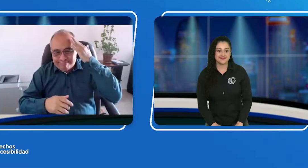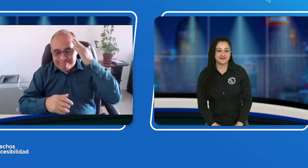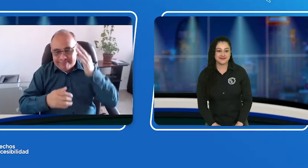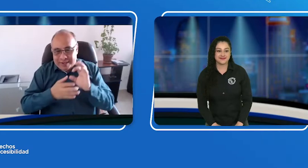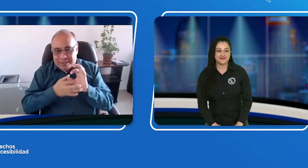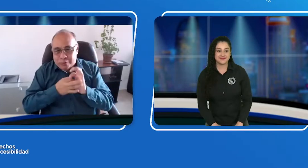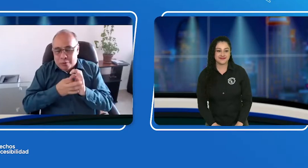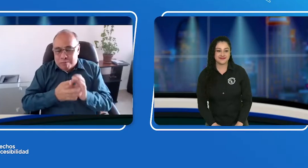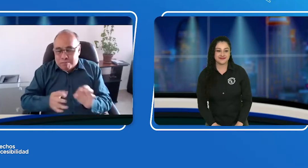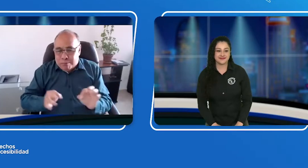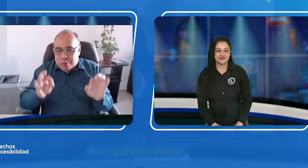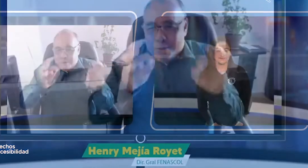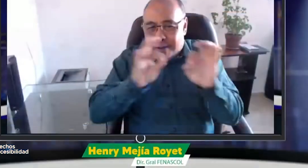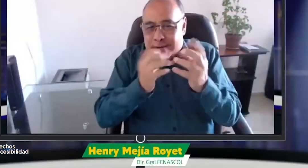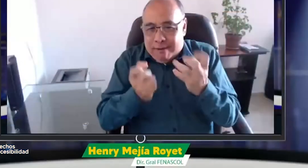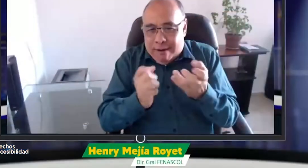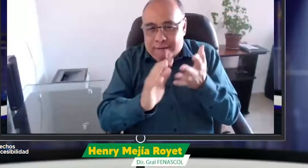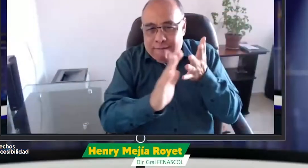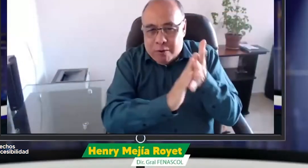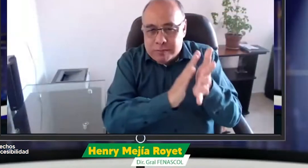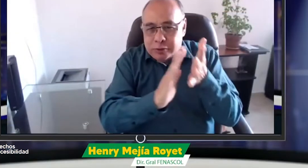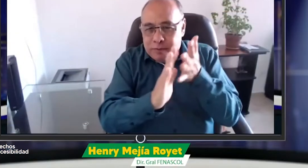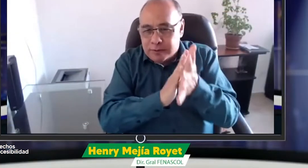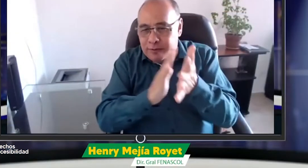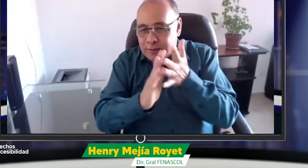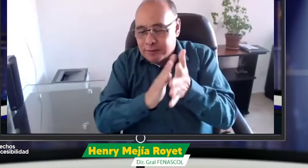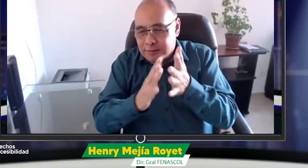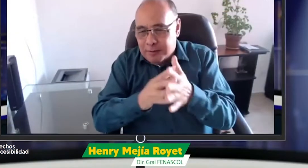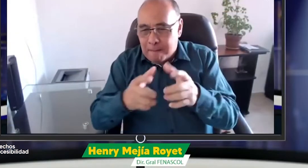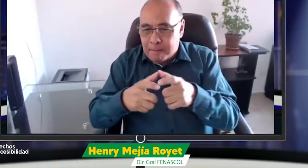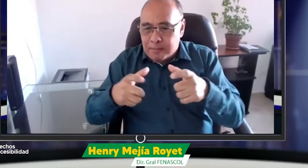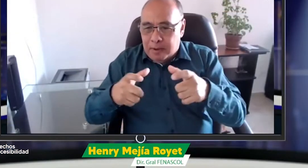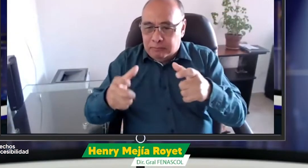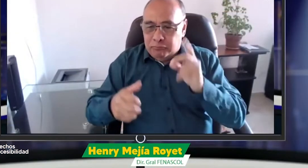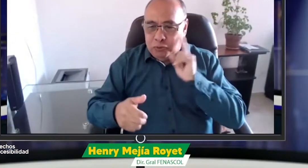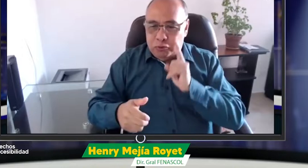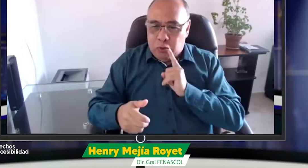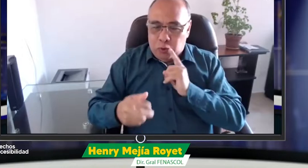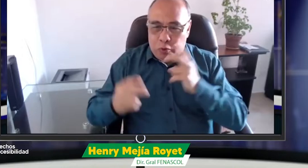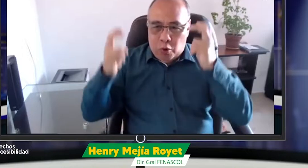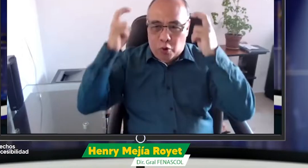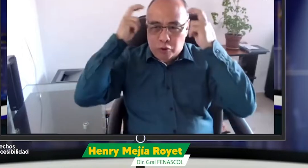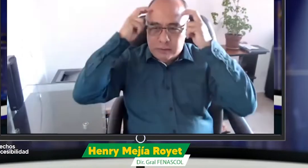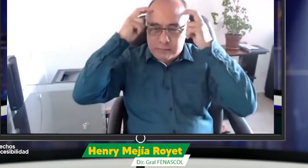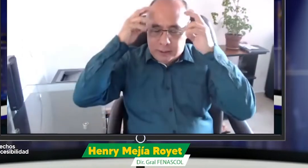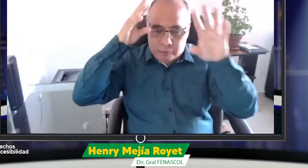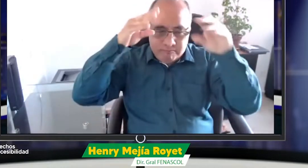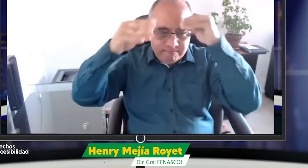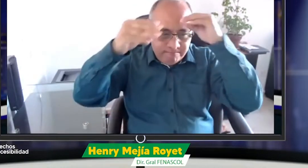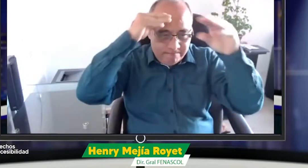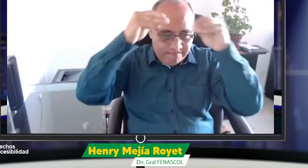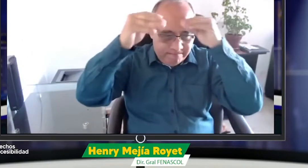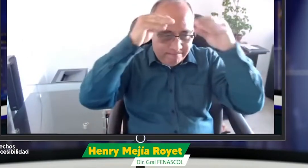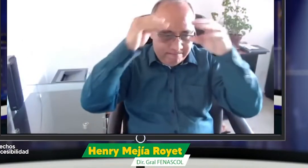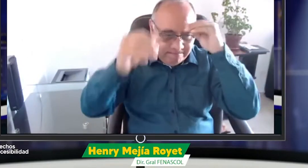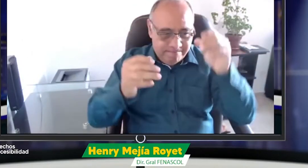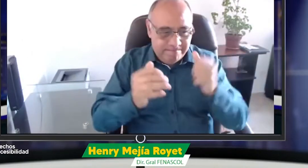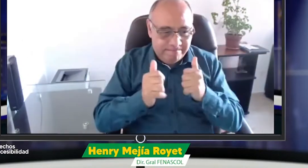de Noti Señales. Como saben, para Fenascol este espacio es de suma importancia para poder hacer esta